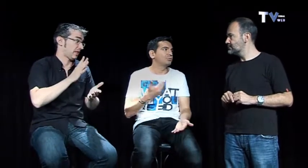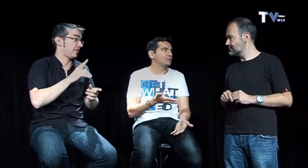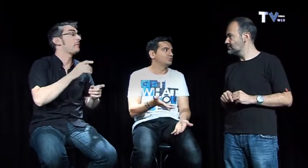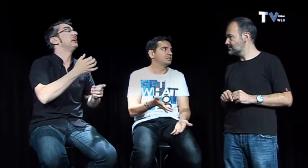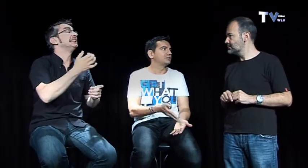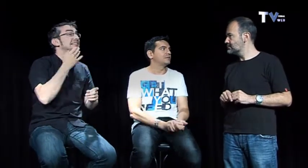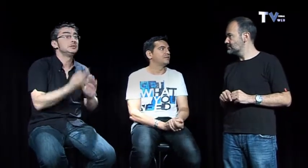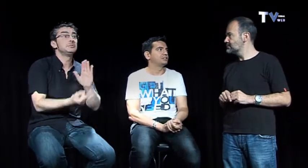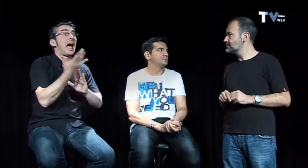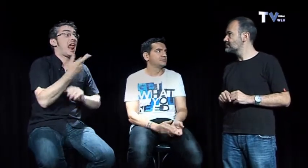pondremos en Facebook